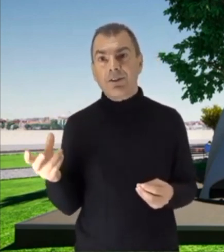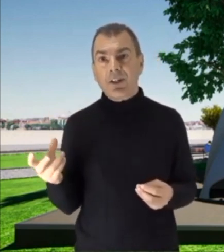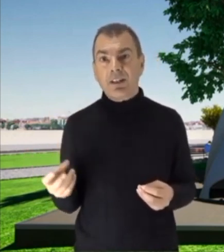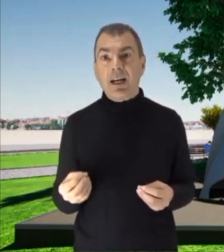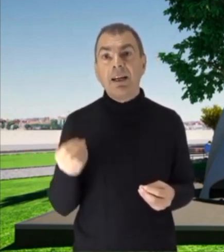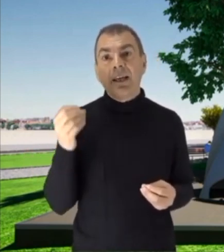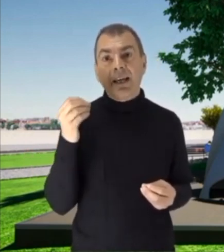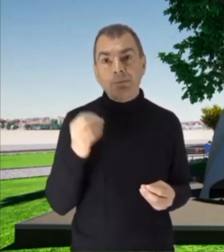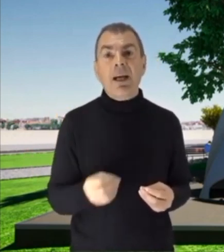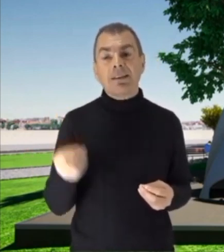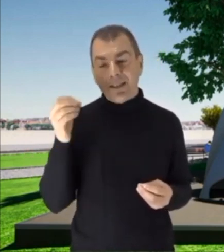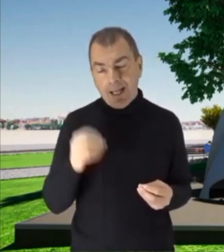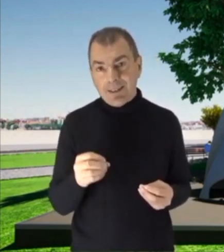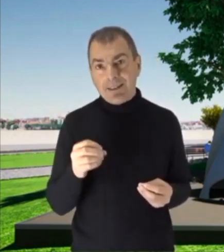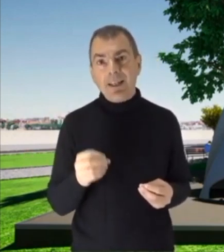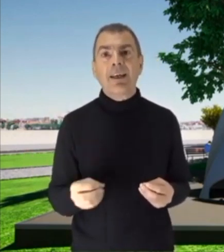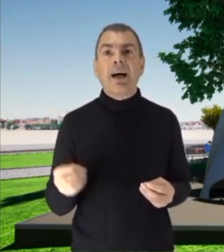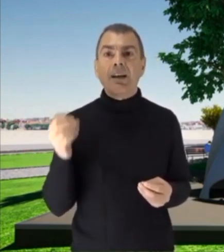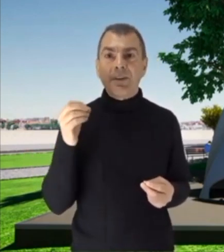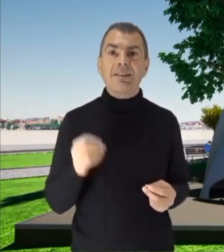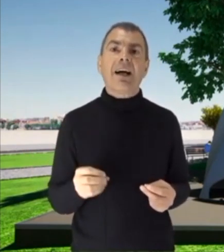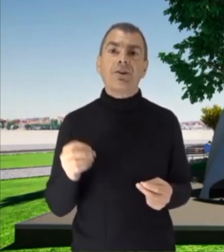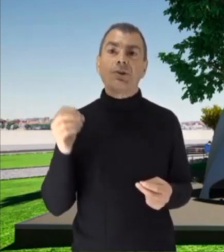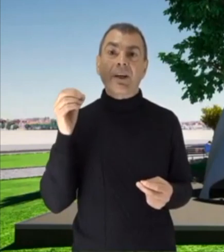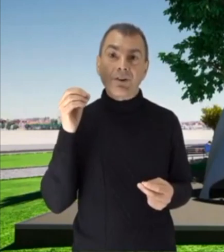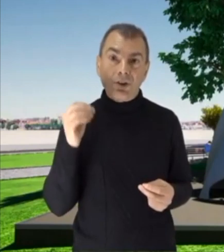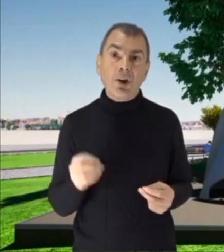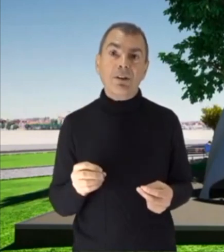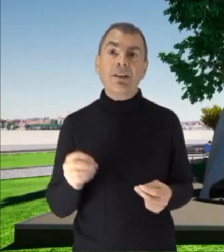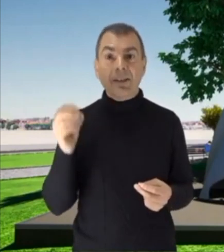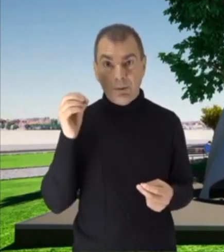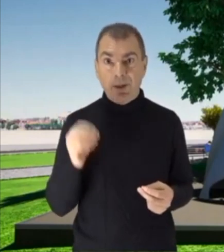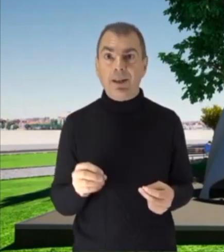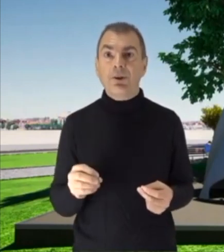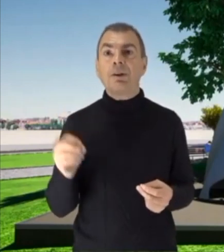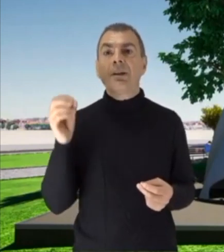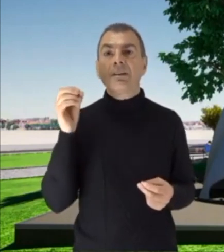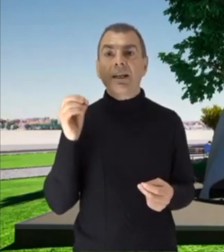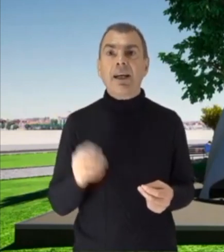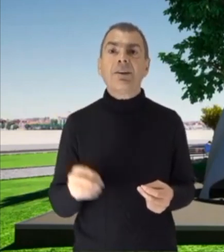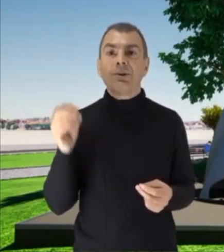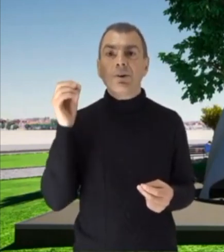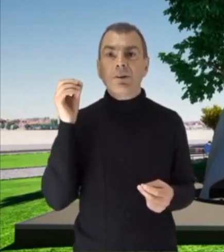sincerità, è cambiata grazie al messaggio che i sordi, ripeto, daranno